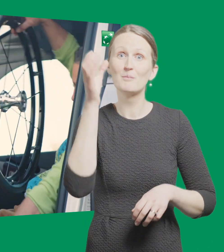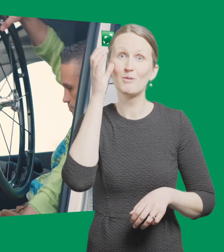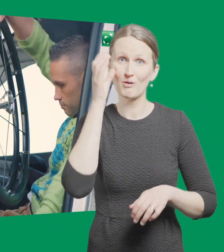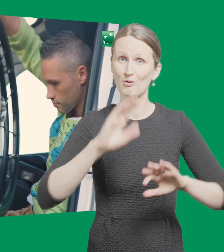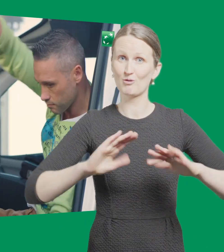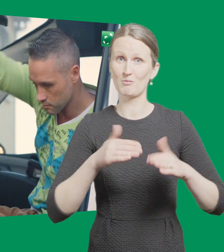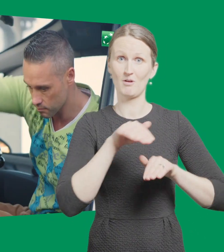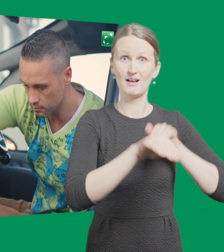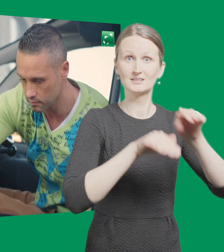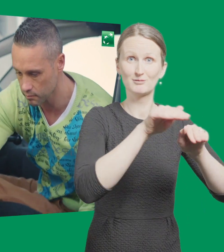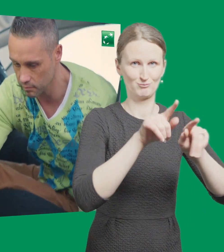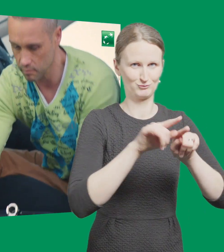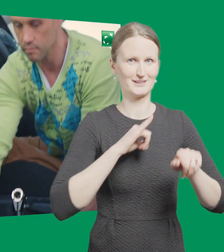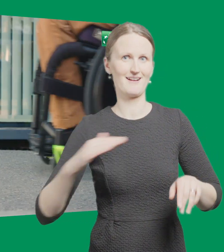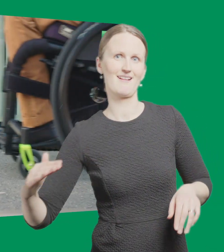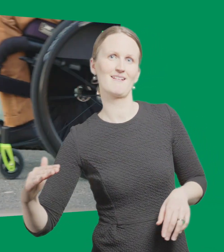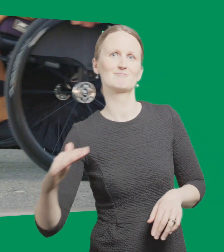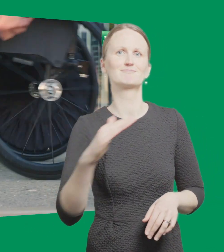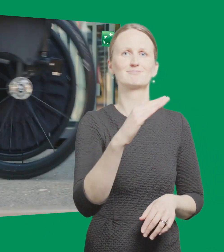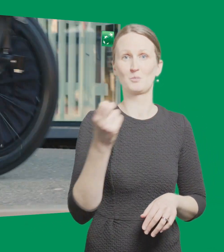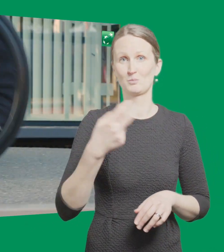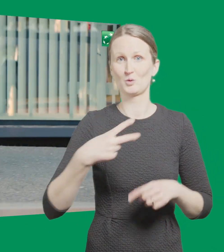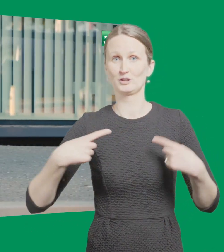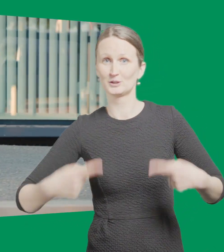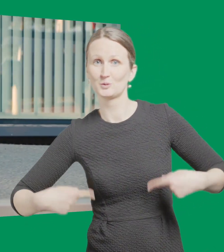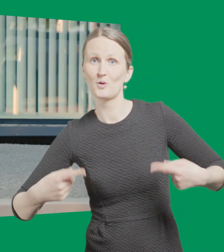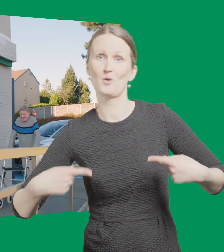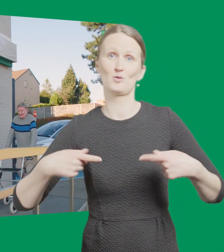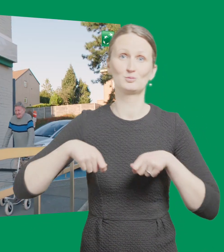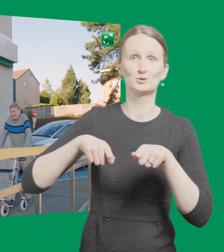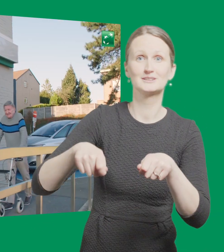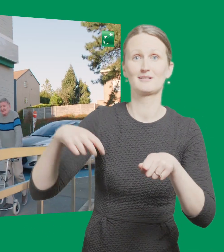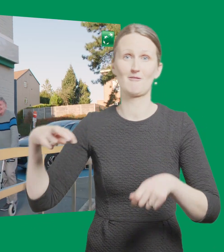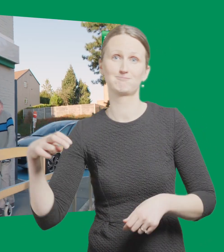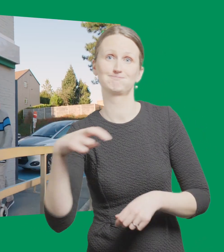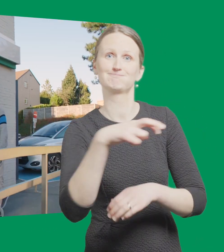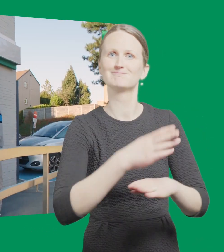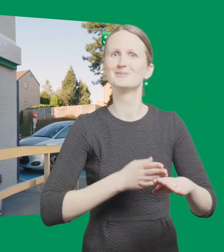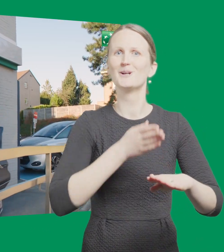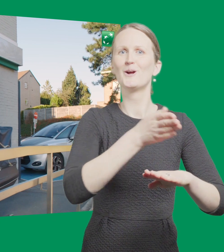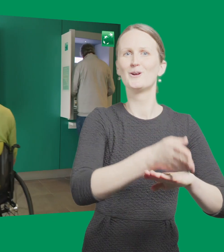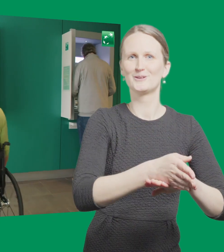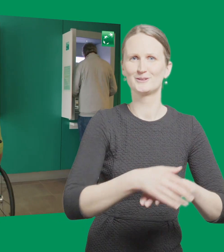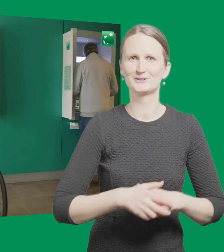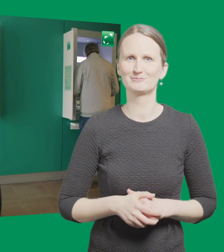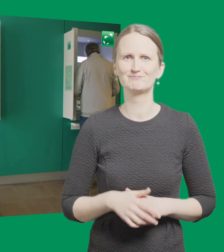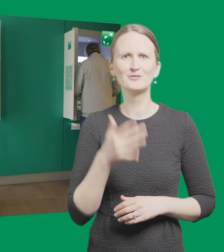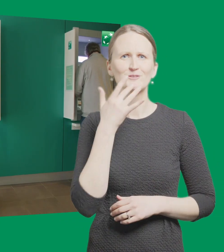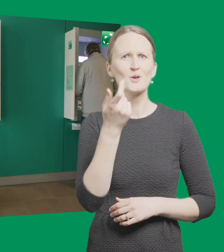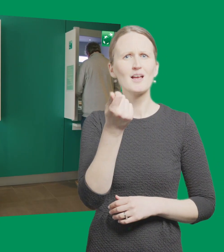ayant des besoins spécifiques. Cela commence par un accès aisé à nos agences. Nos plans inclinés y contribuent.